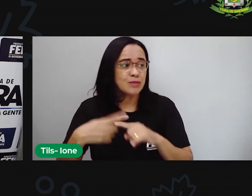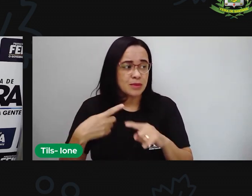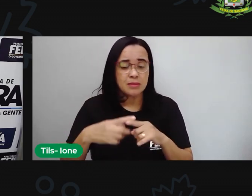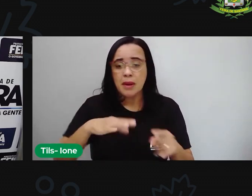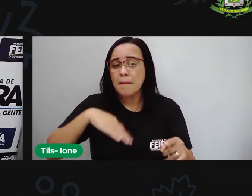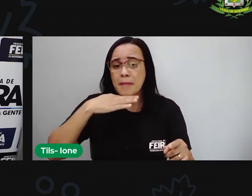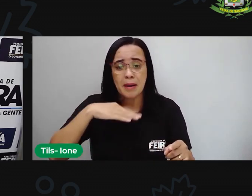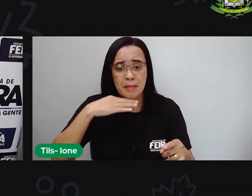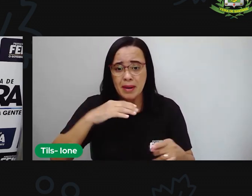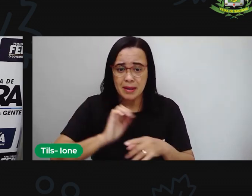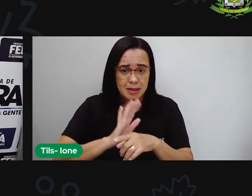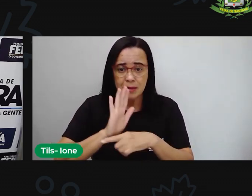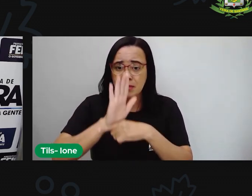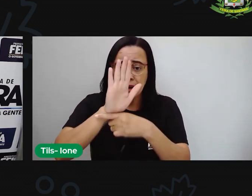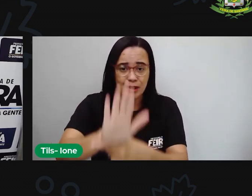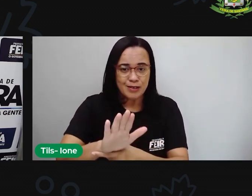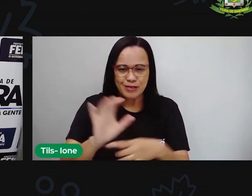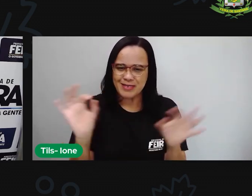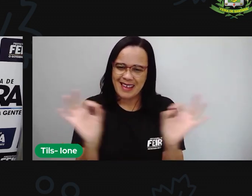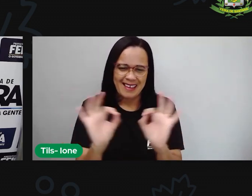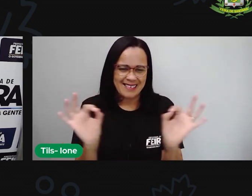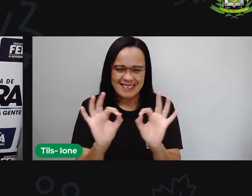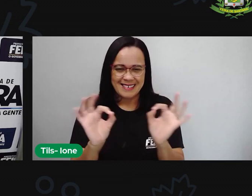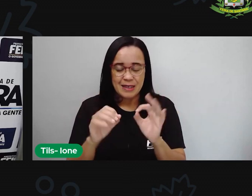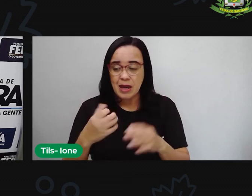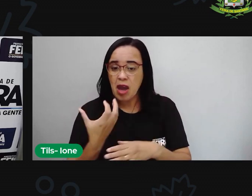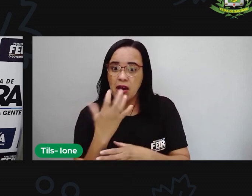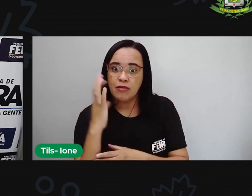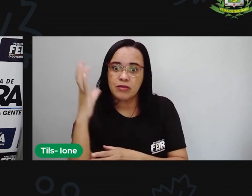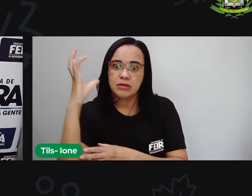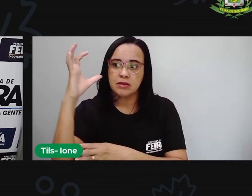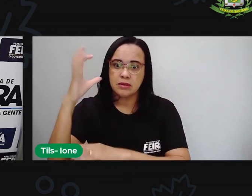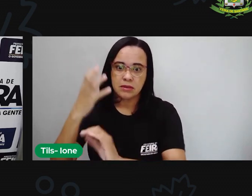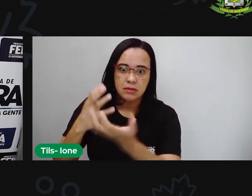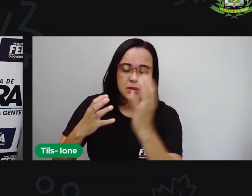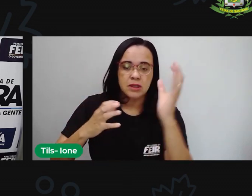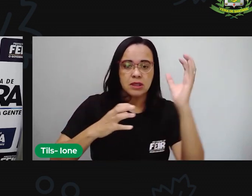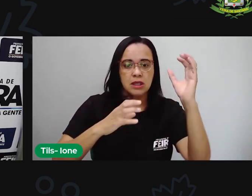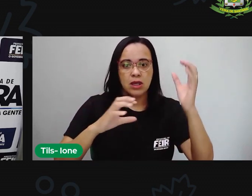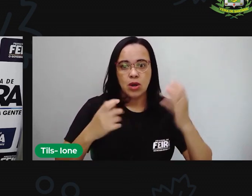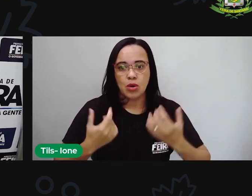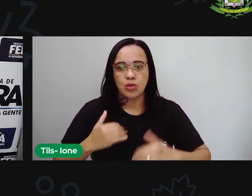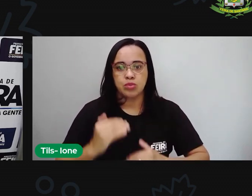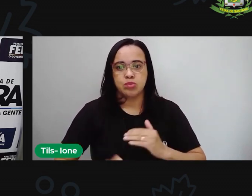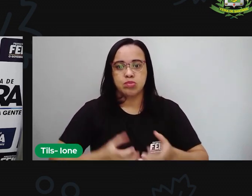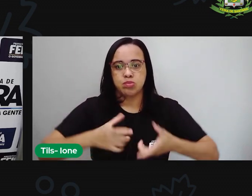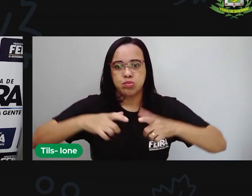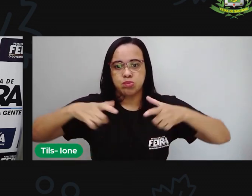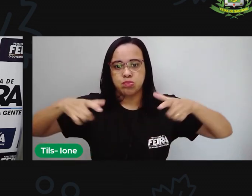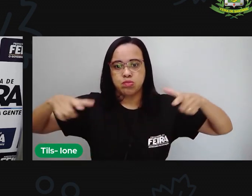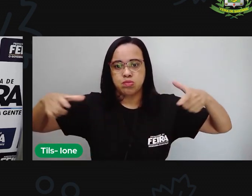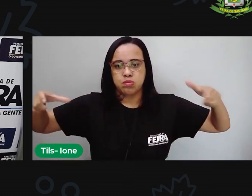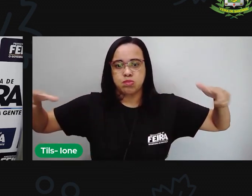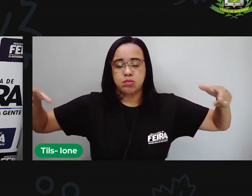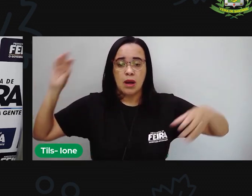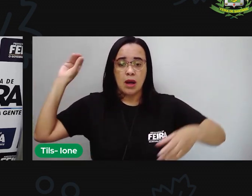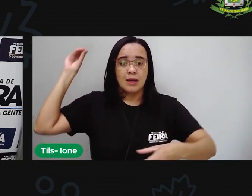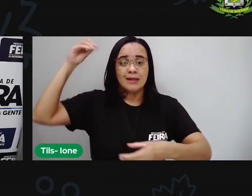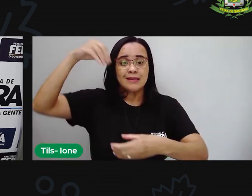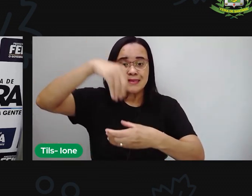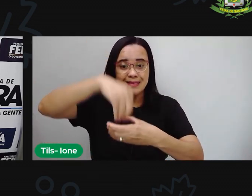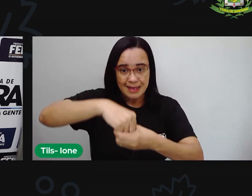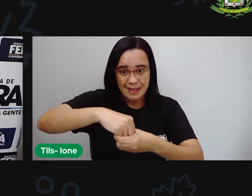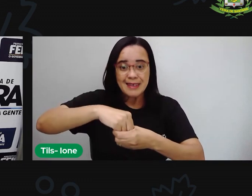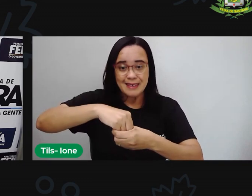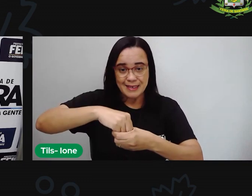até lá. A floresta crescia dentro do quarto de Mariana. Uma floresta feita de